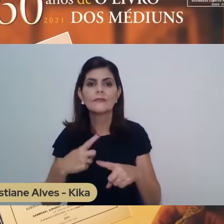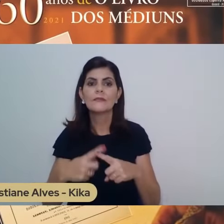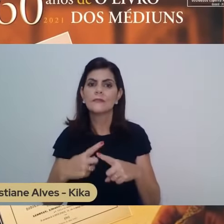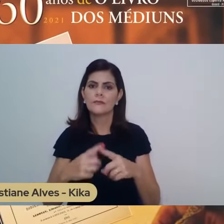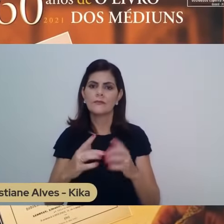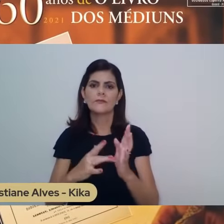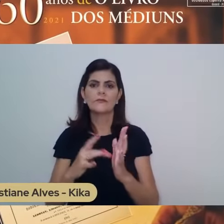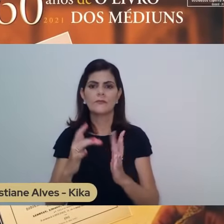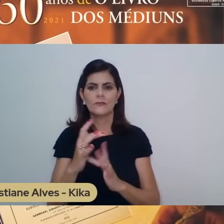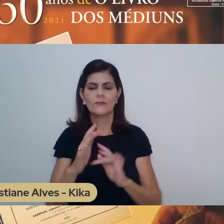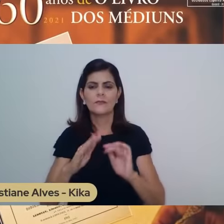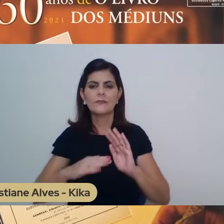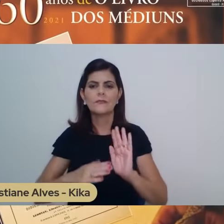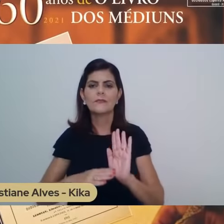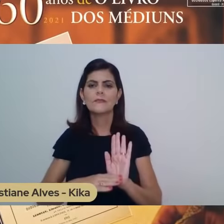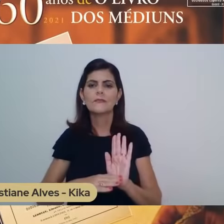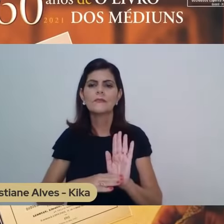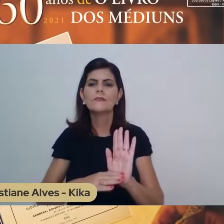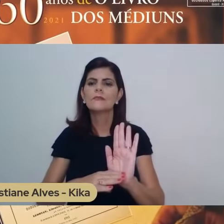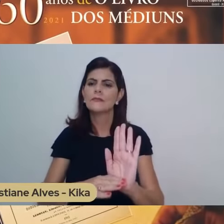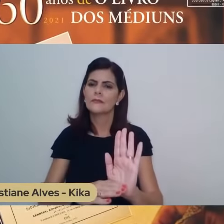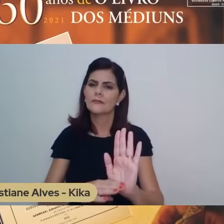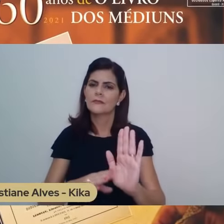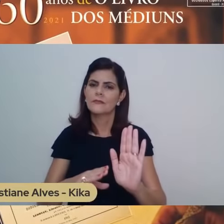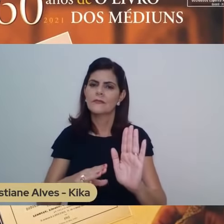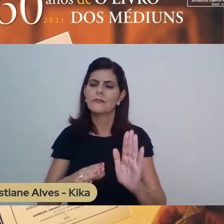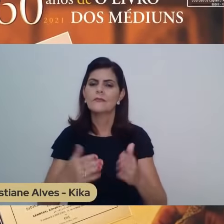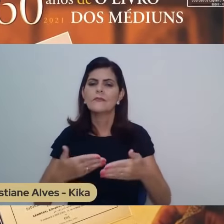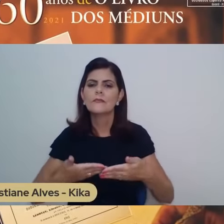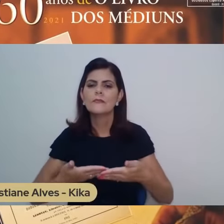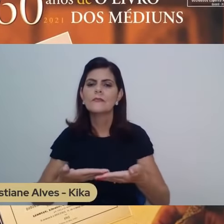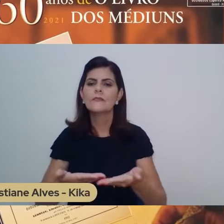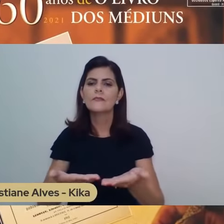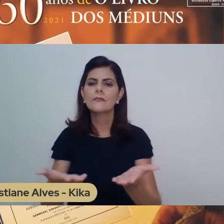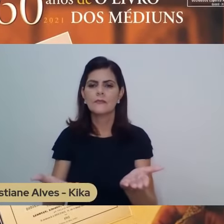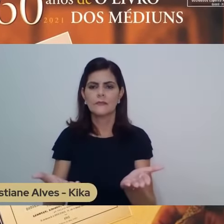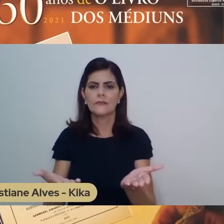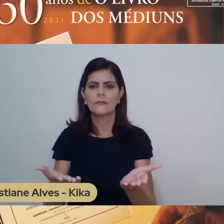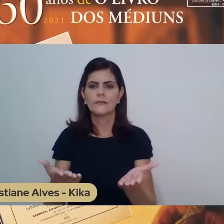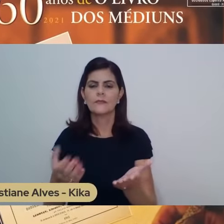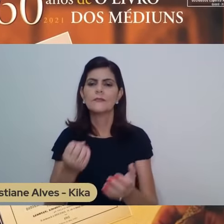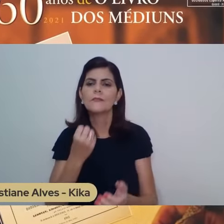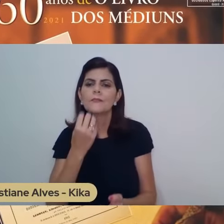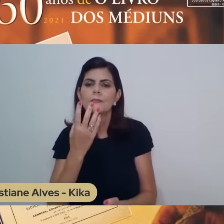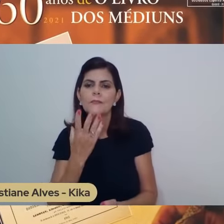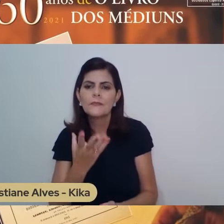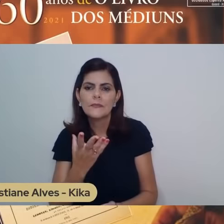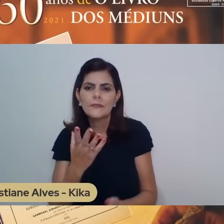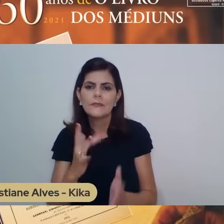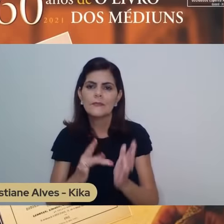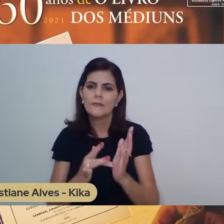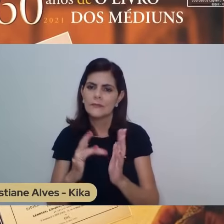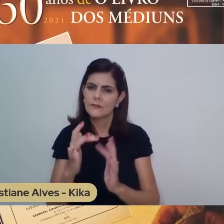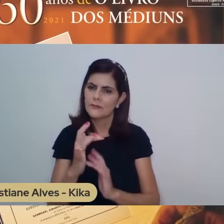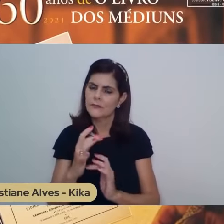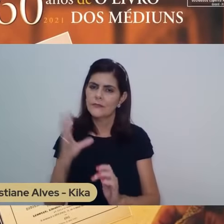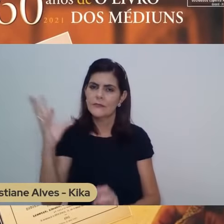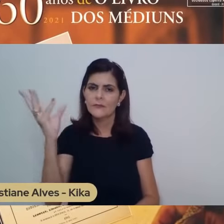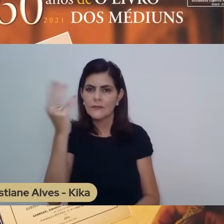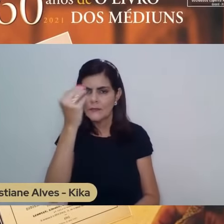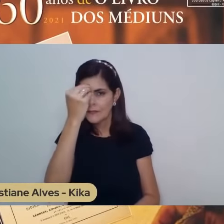doação, é renúncia, é abnegação. quem quer fazer da mediunidade